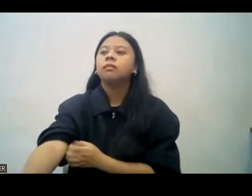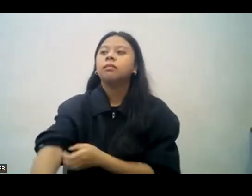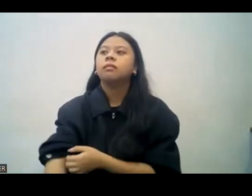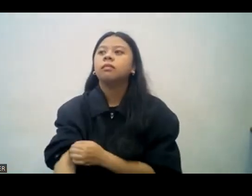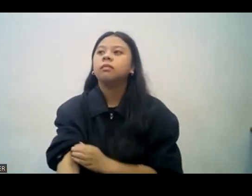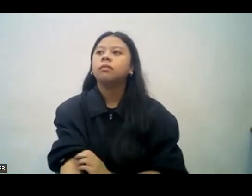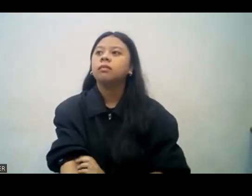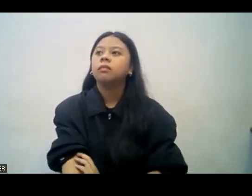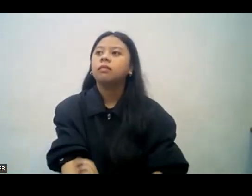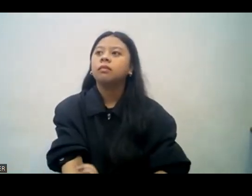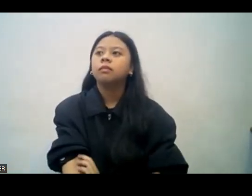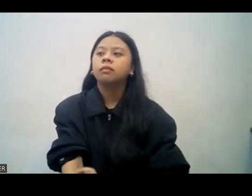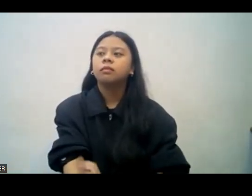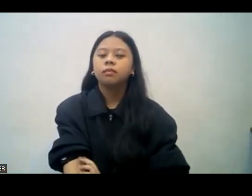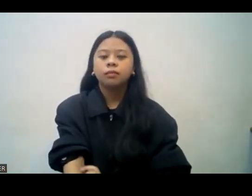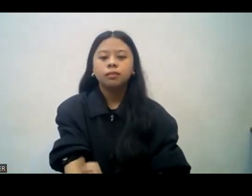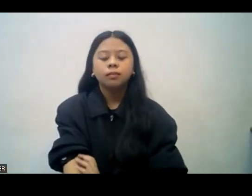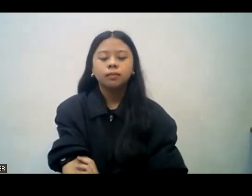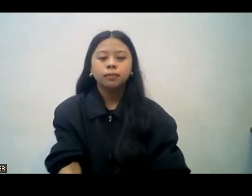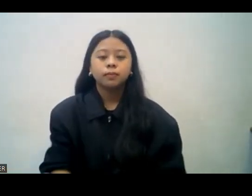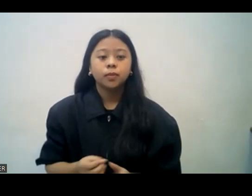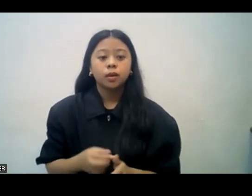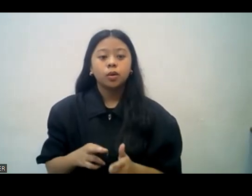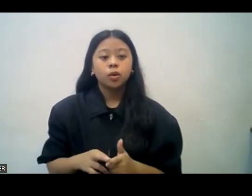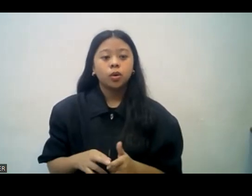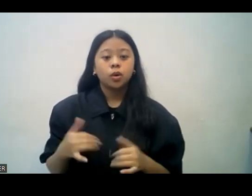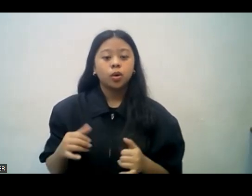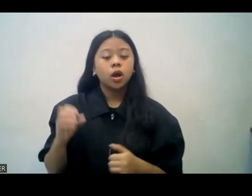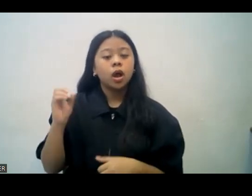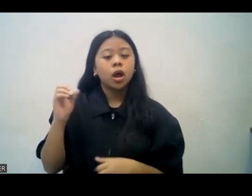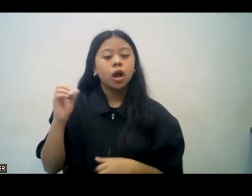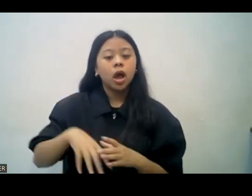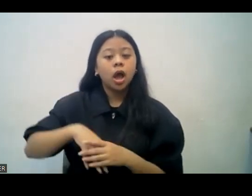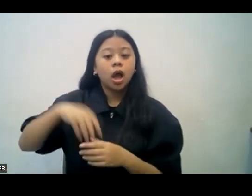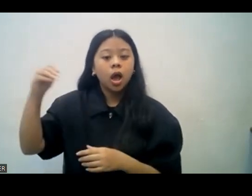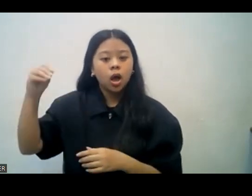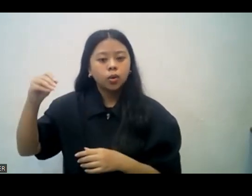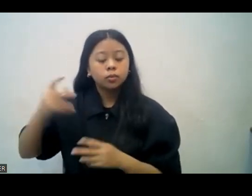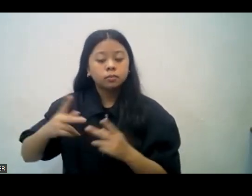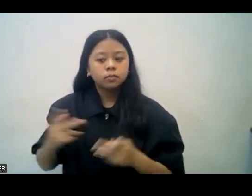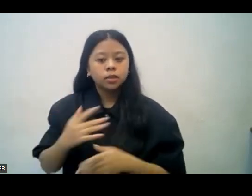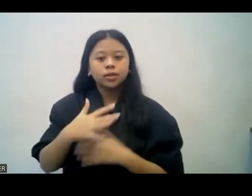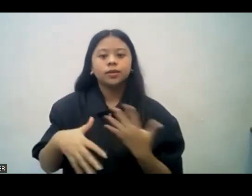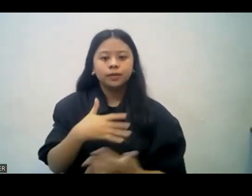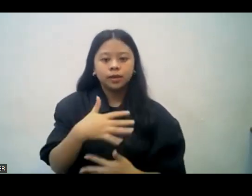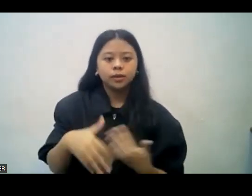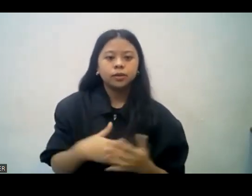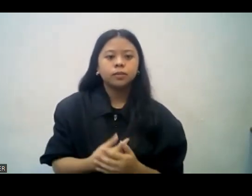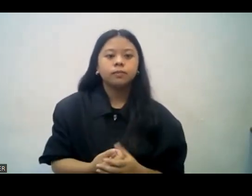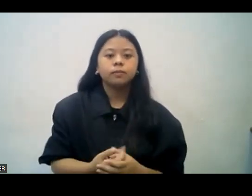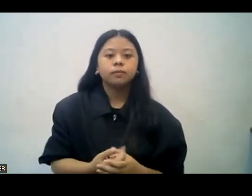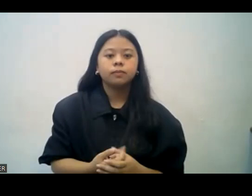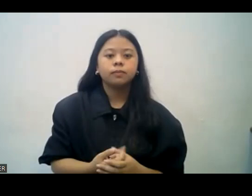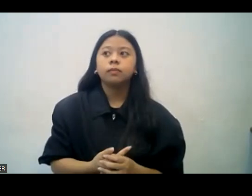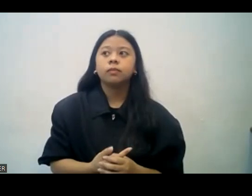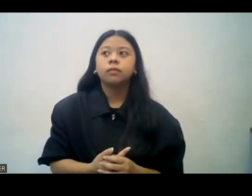Or outgoing fellowship. We can go the outgoing.